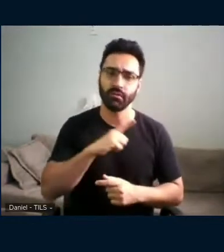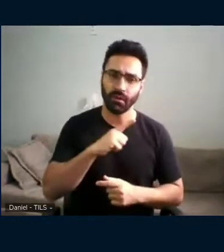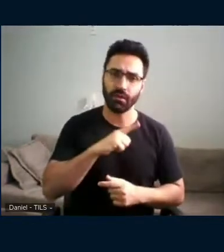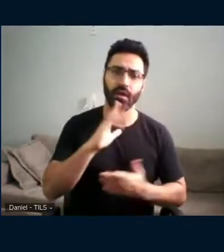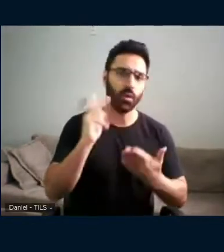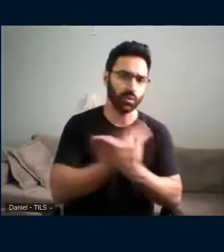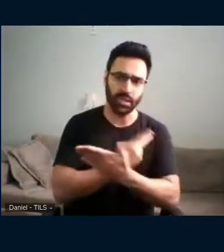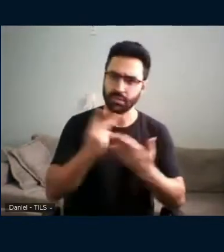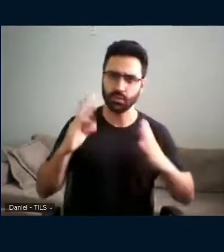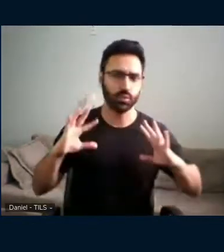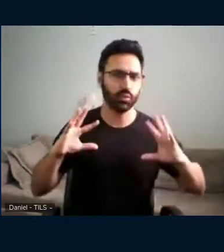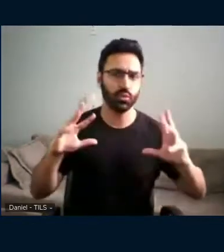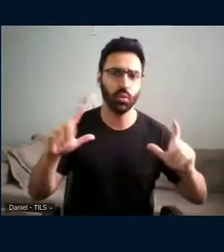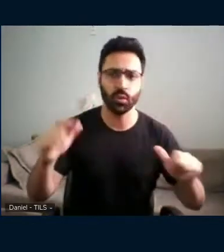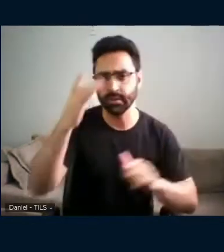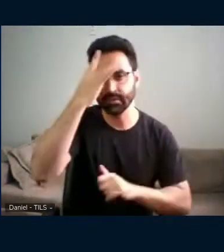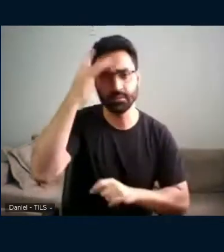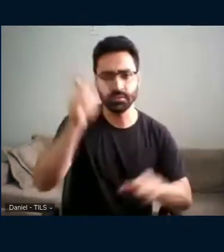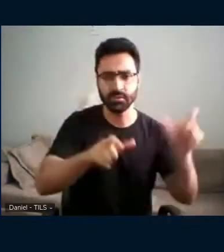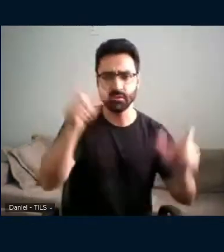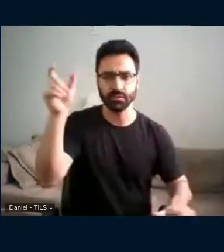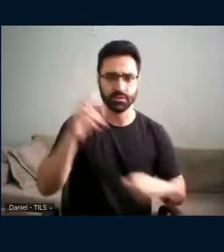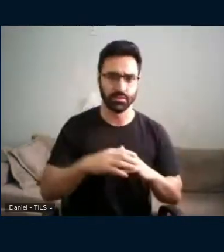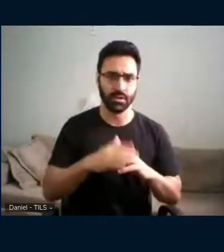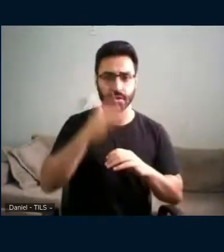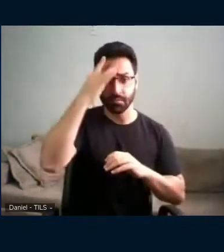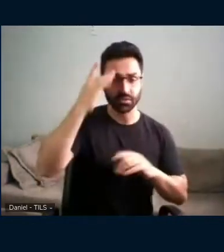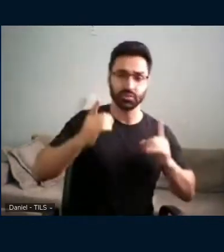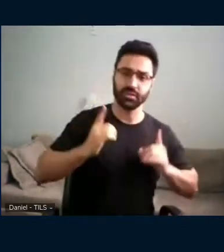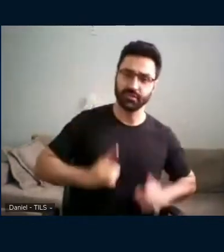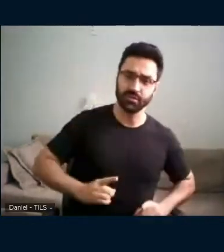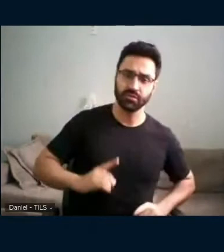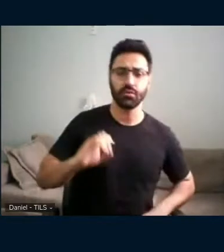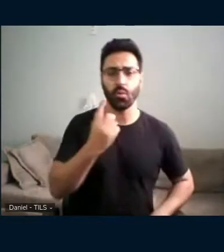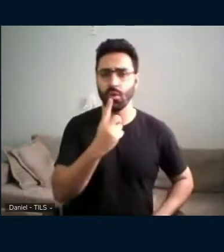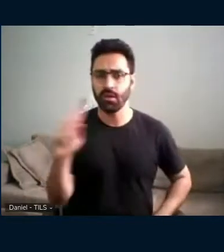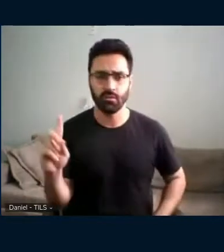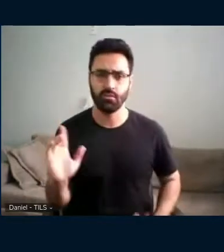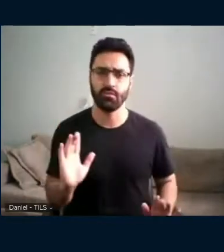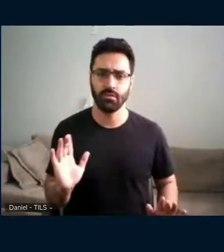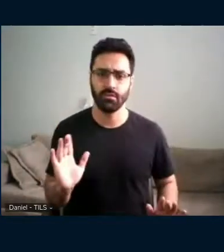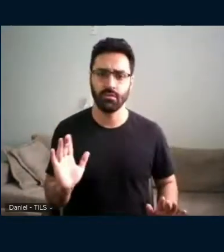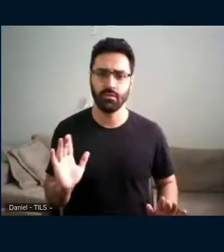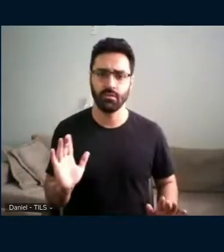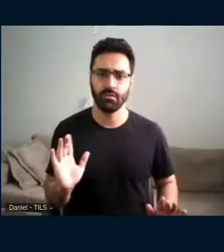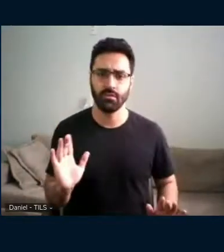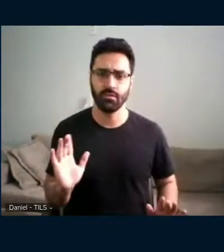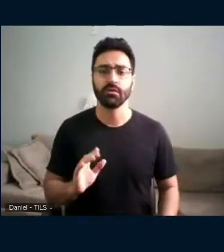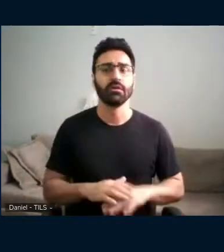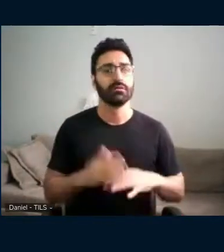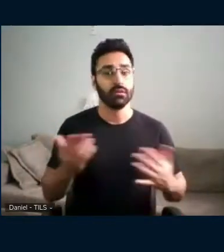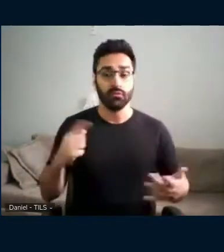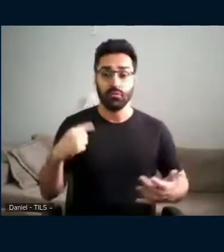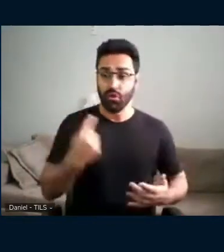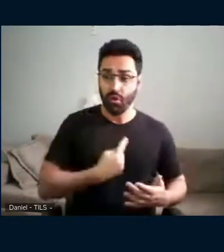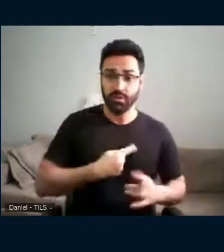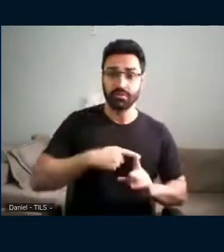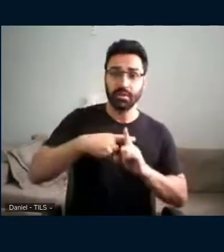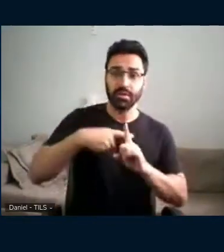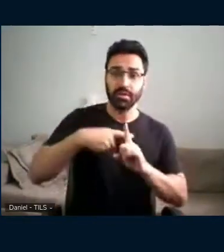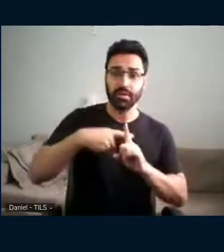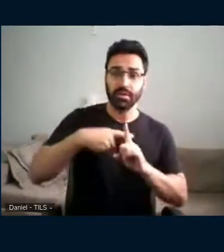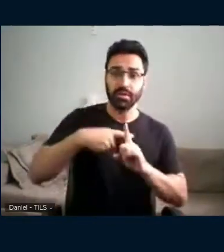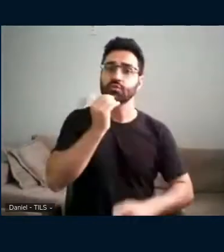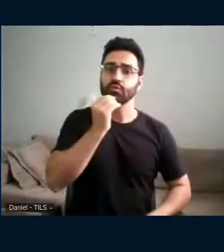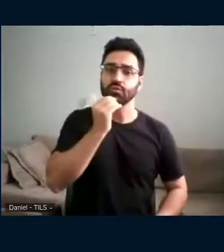todos ou com todos, pessoas defectivas ou não. Quando mais nos dominamos, mais livres